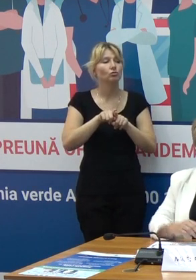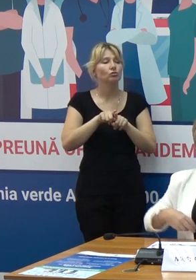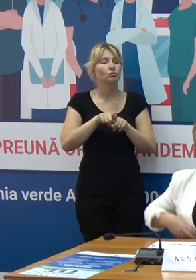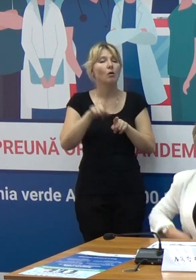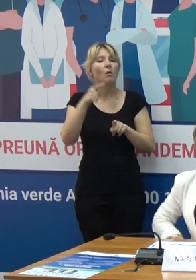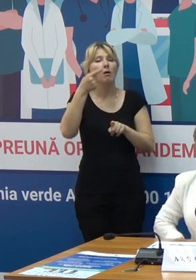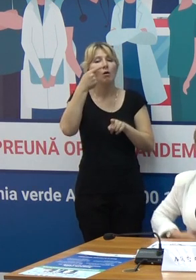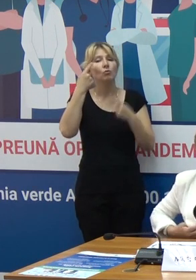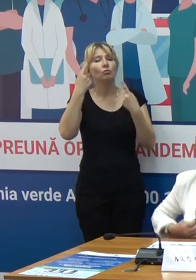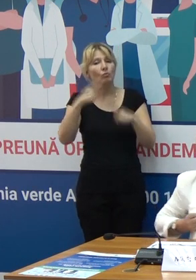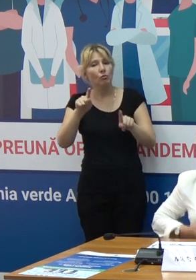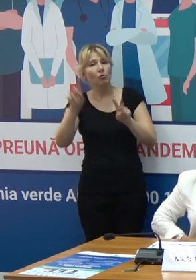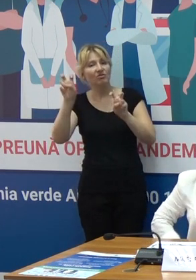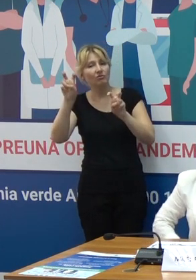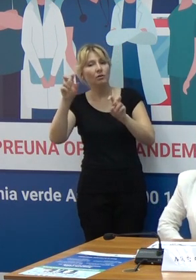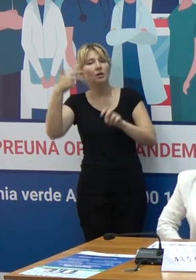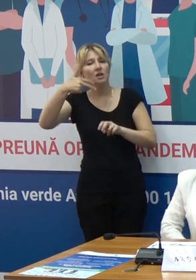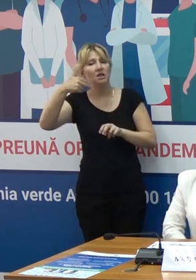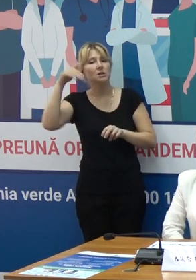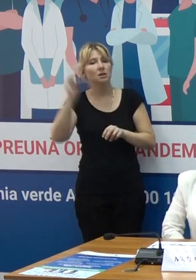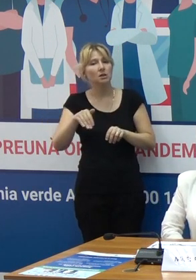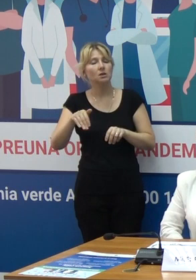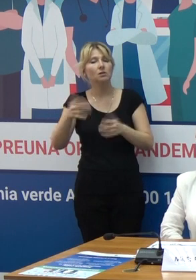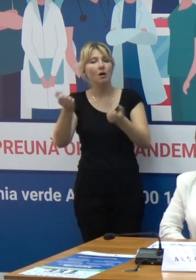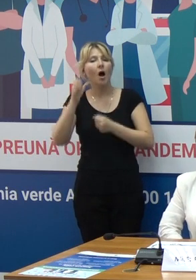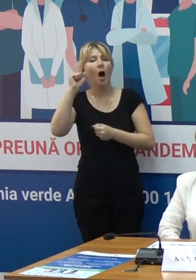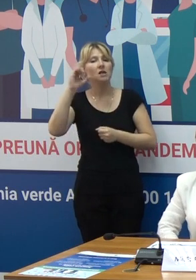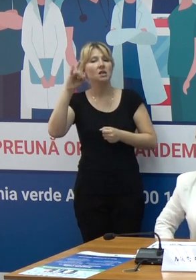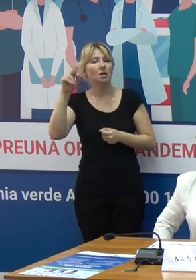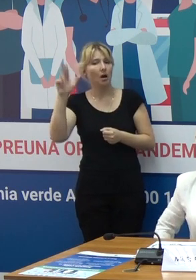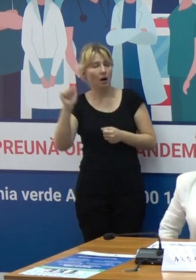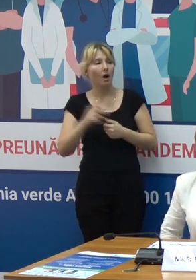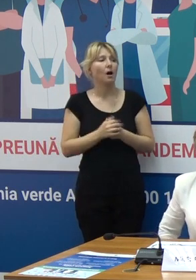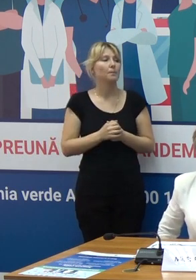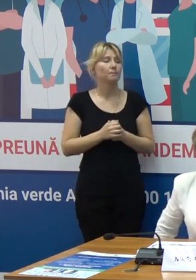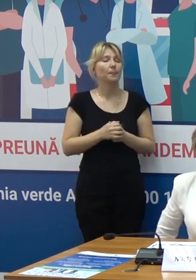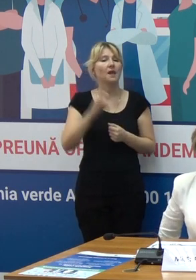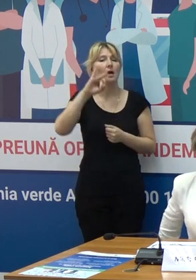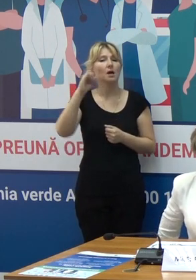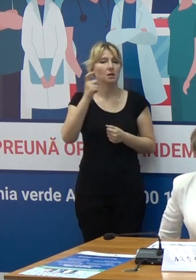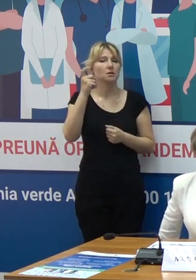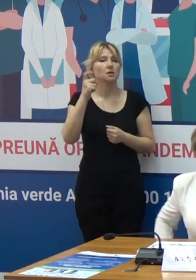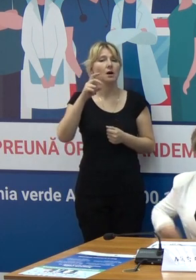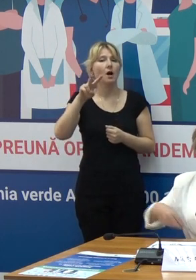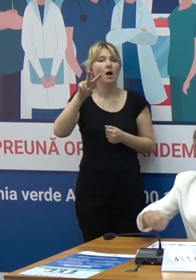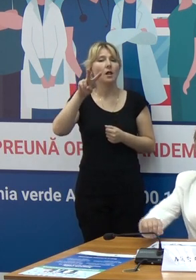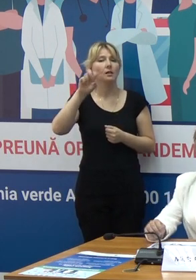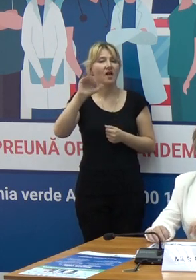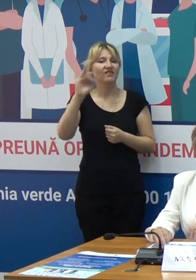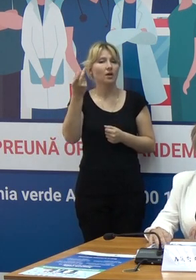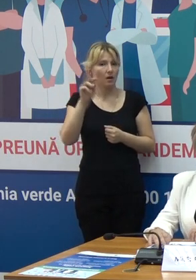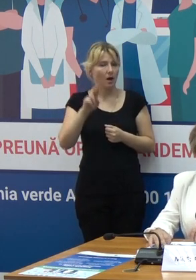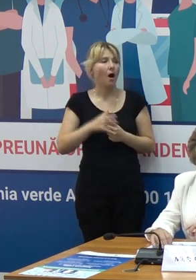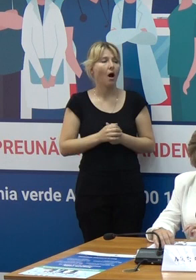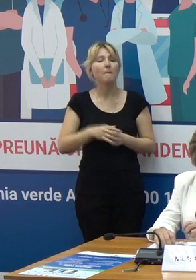Republica Moldova a recepționat 30.000 de doze de vaccin AstraZeneca din partea Republicii Letoniei